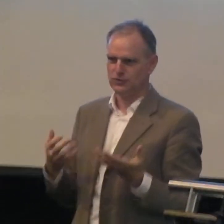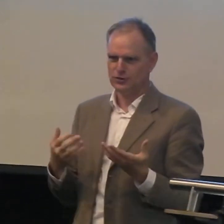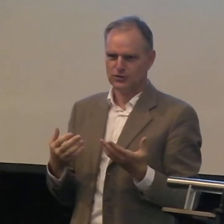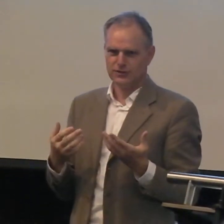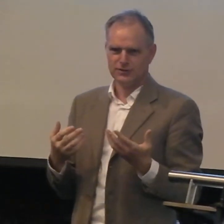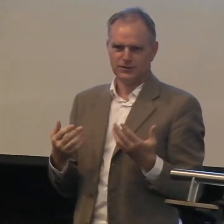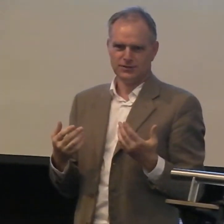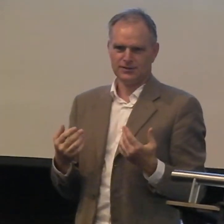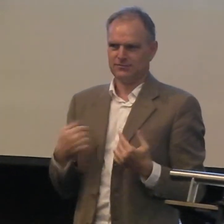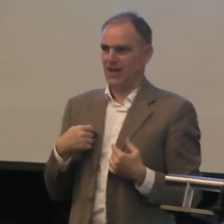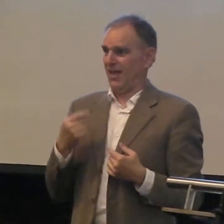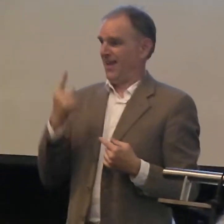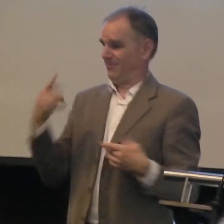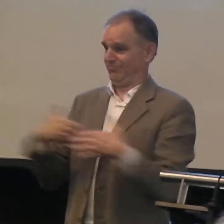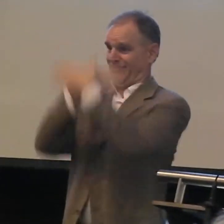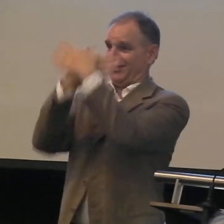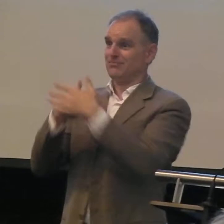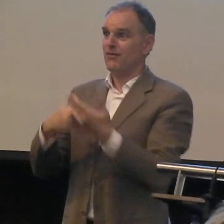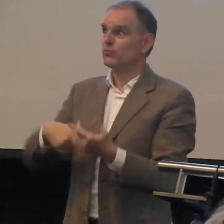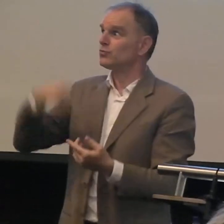hoe kunnen we dat gaan aanpakken?